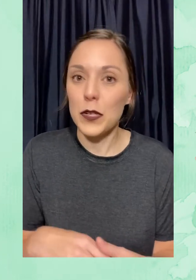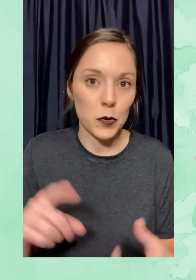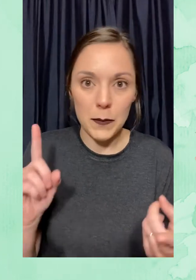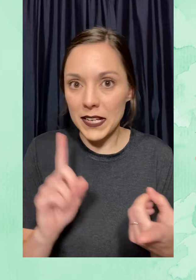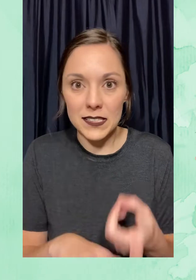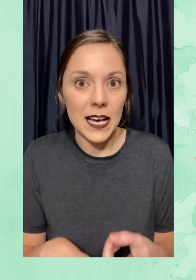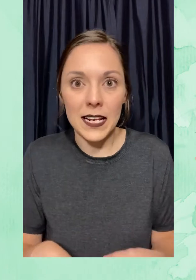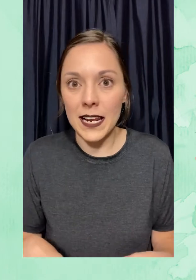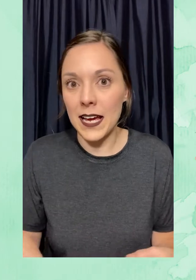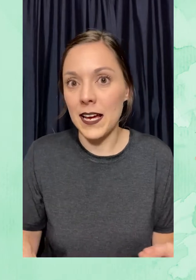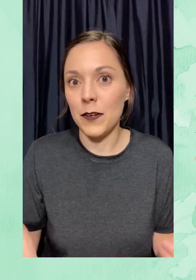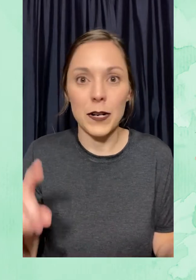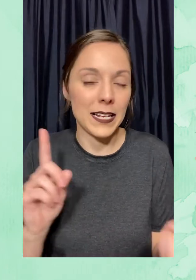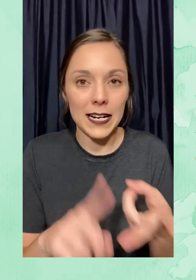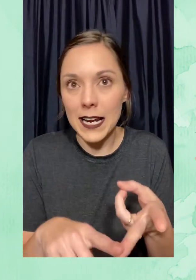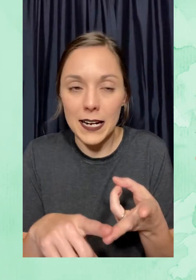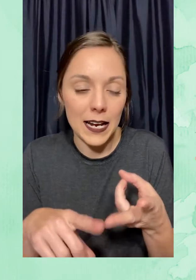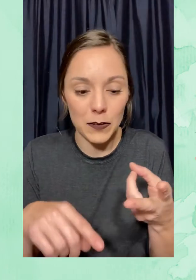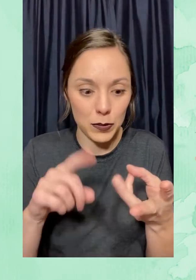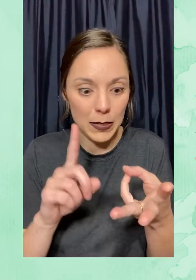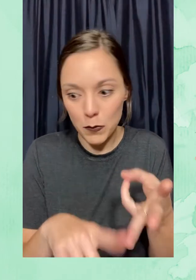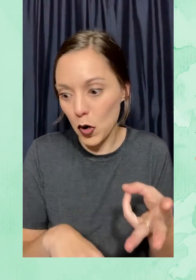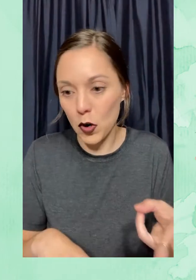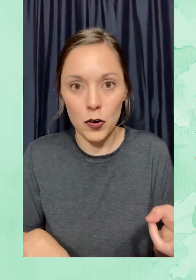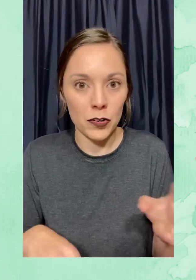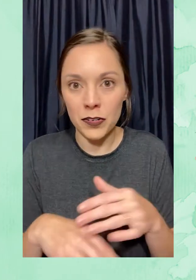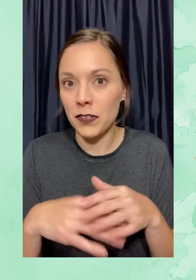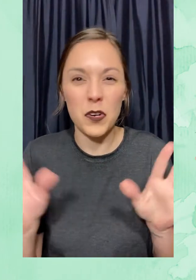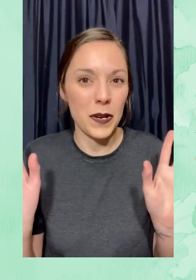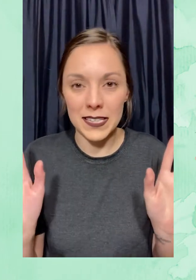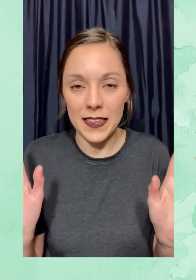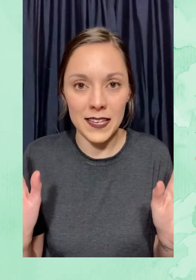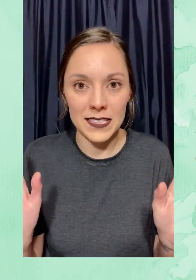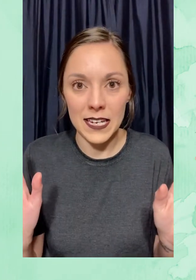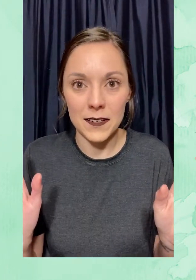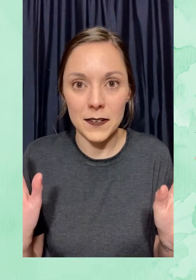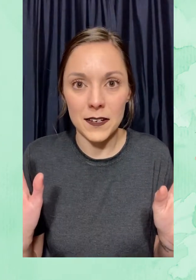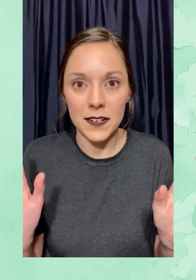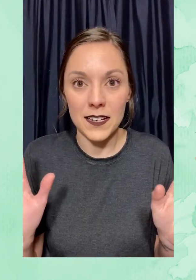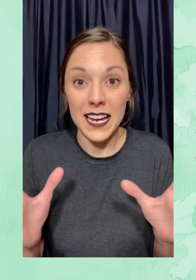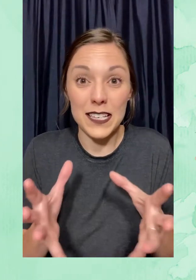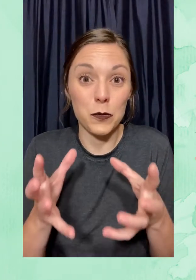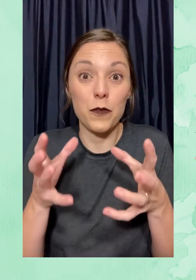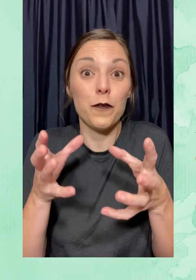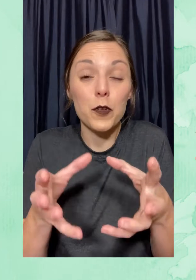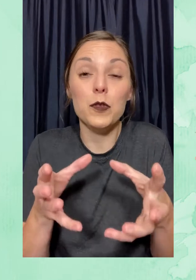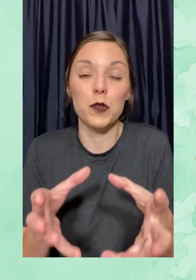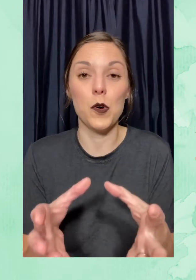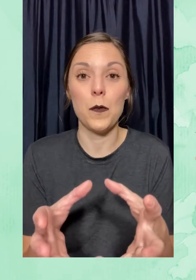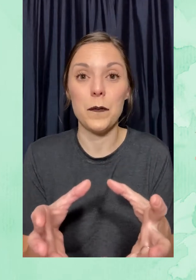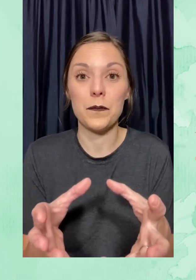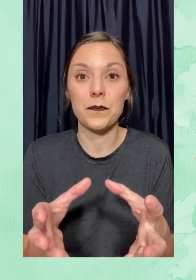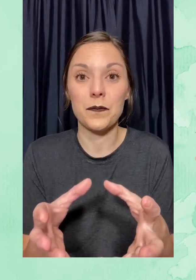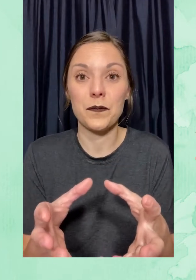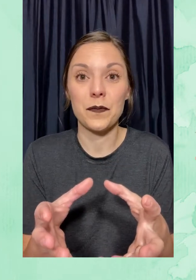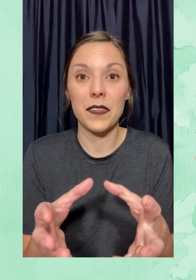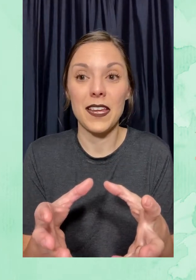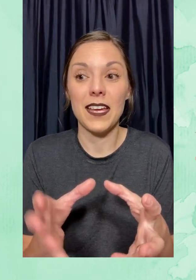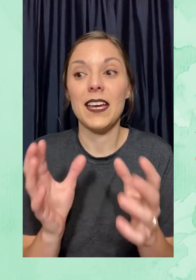no es una manzana, una naranja, un limón. No es nada así. Es un fruto.